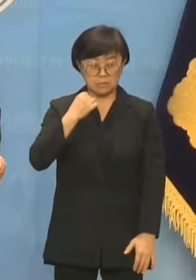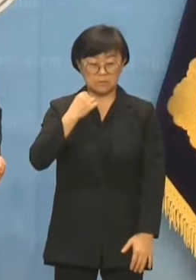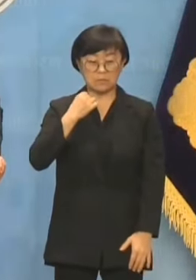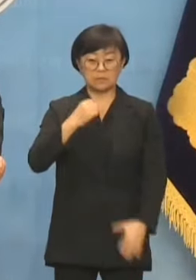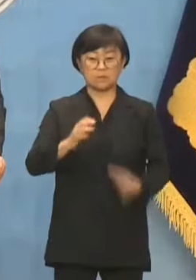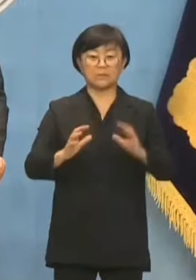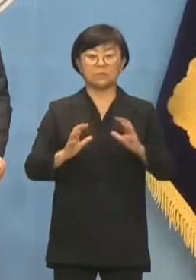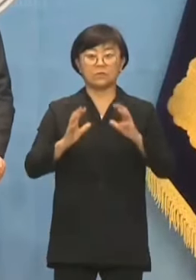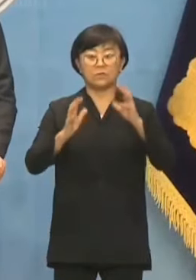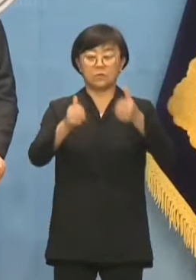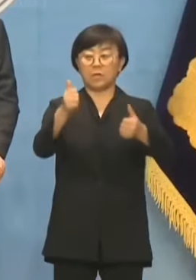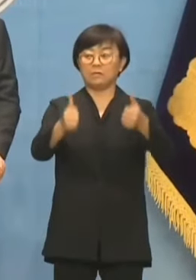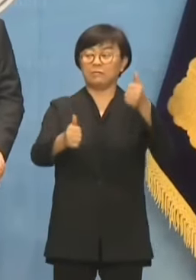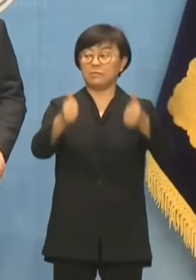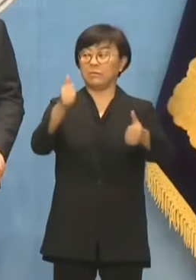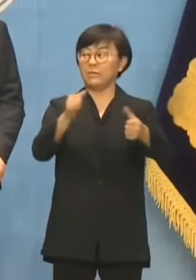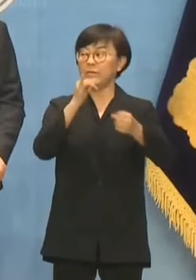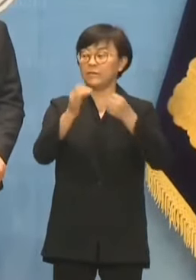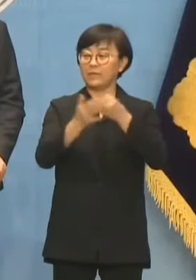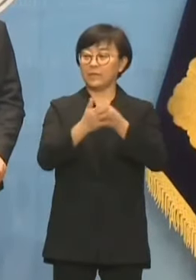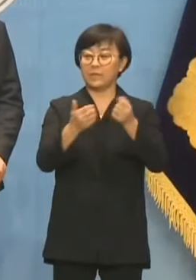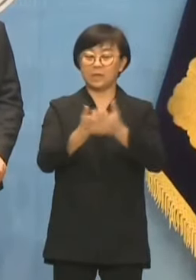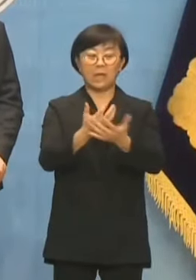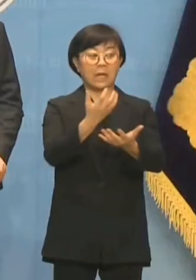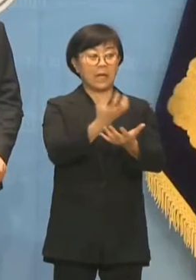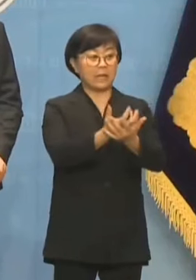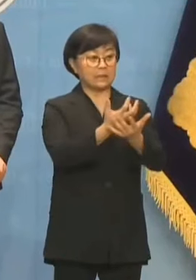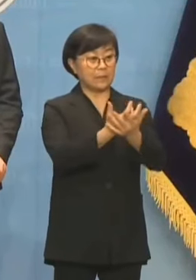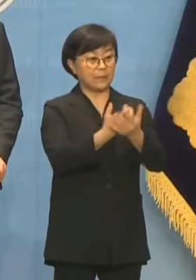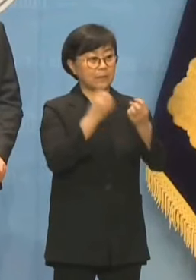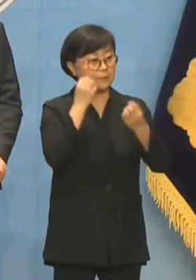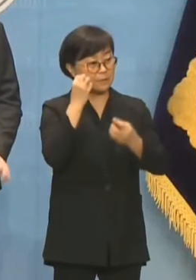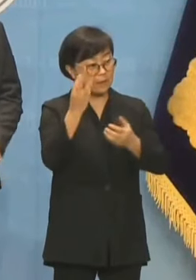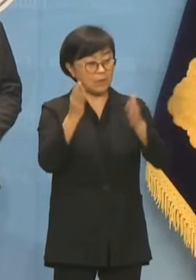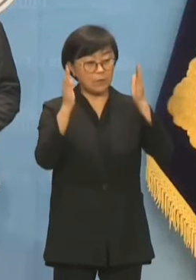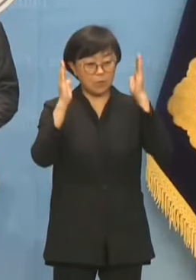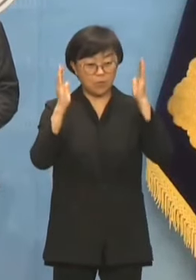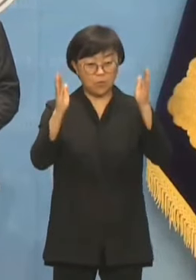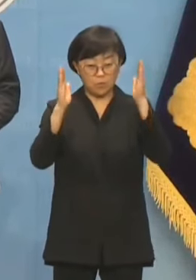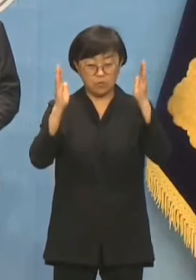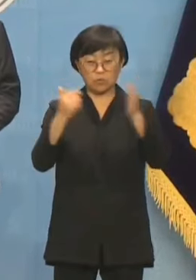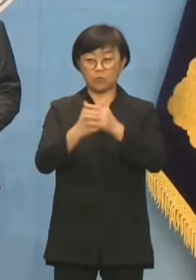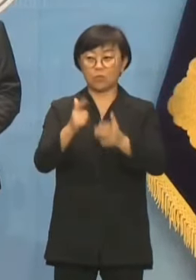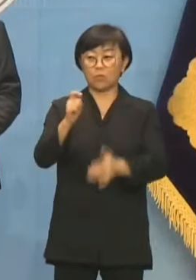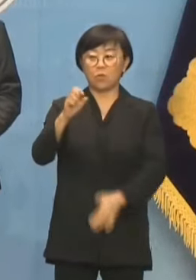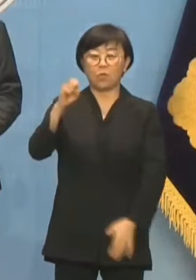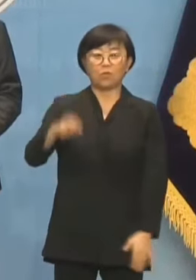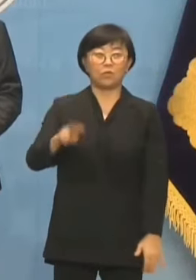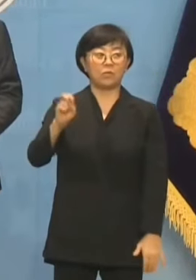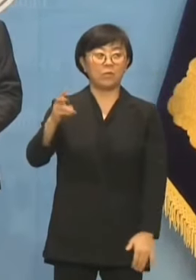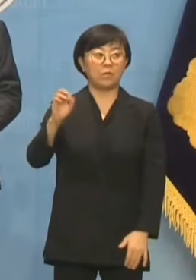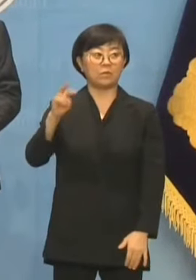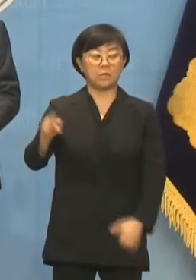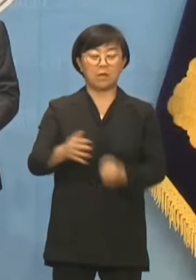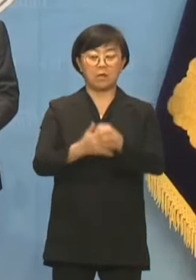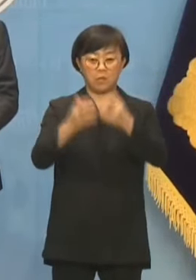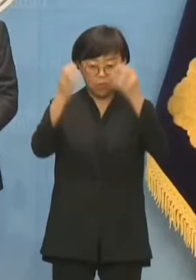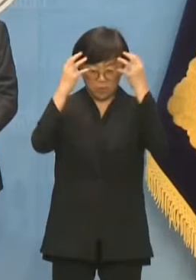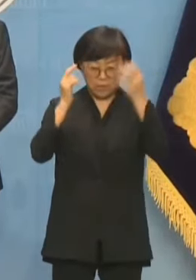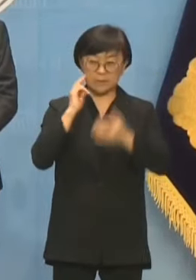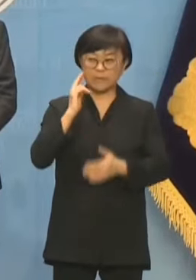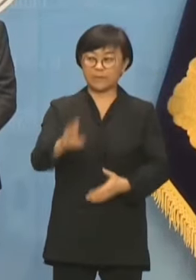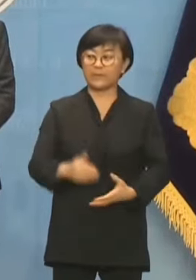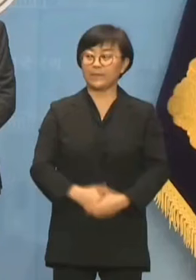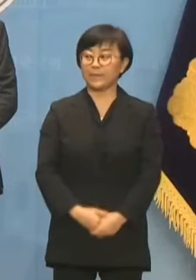예를 들어서 국가고시 칠 때 제가 한자만 3개월 공부했습니다. 그 고유 명사가 다 한자로 되어 있어 가지고 고생을 엄청